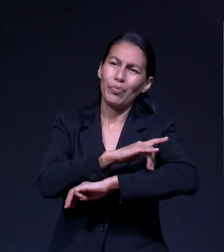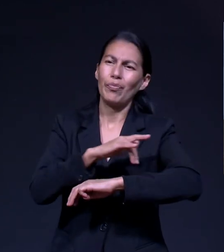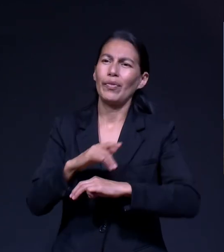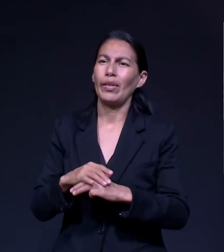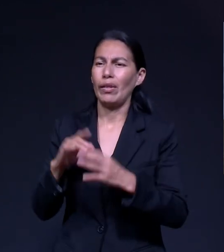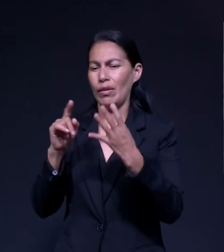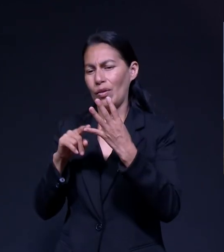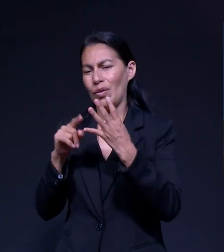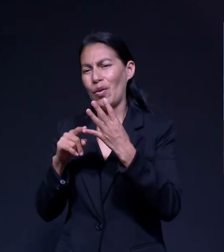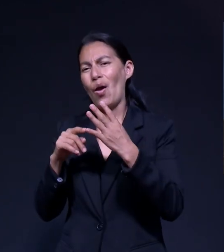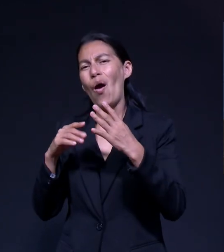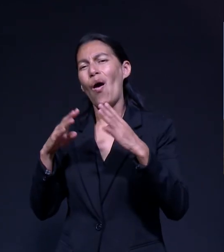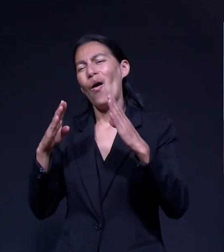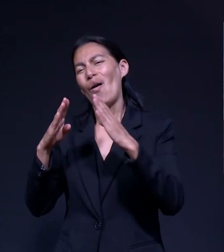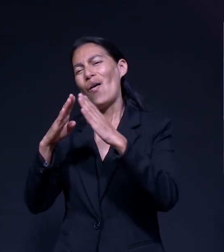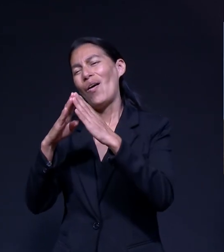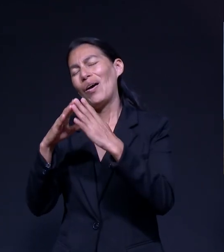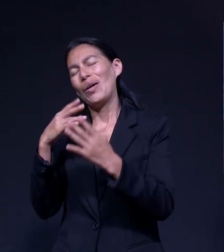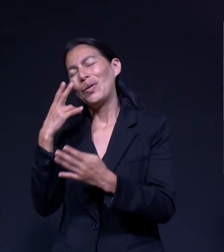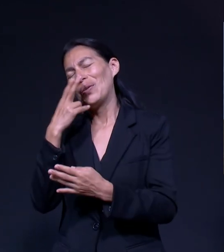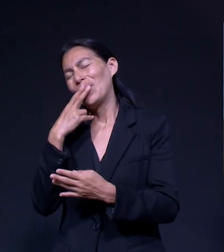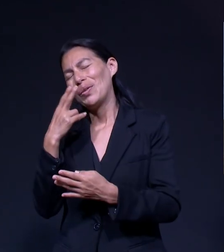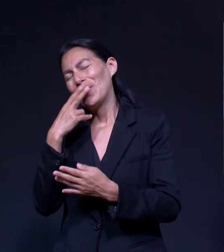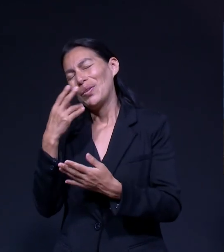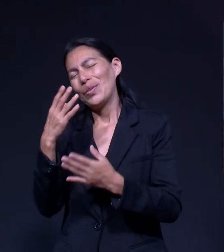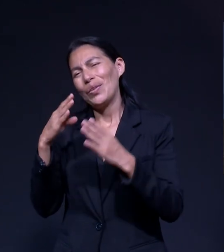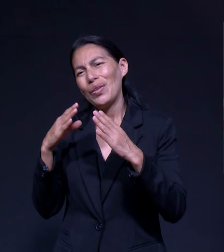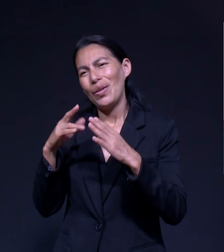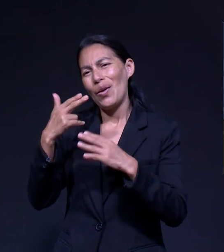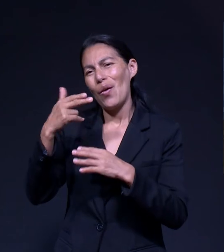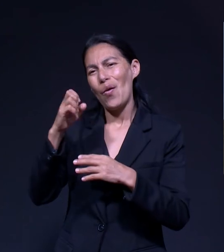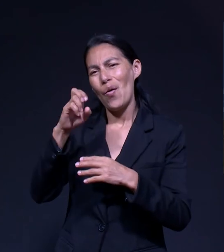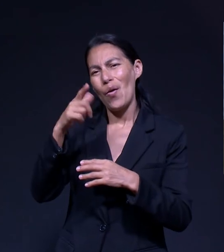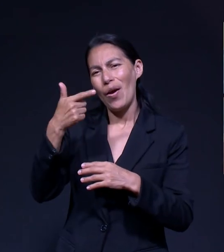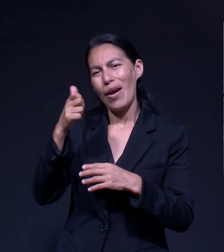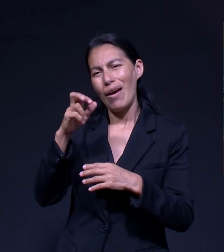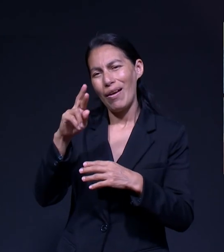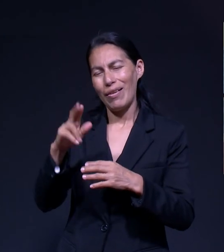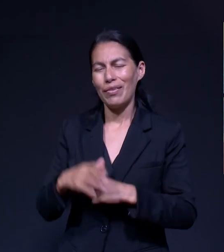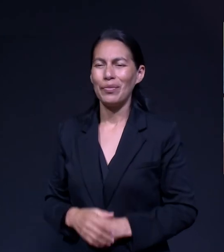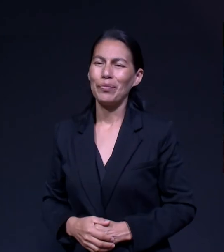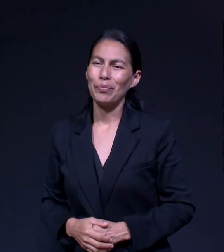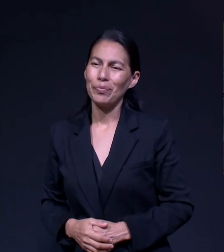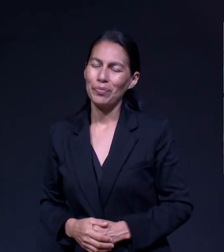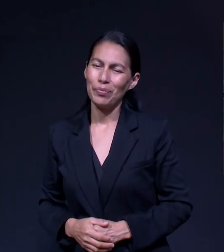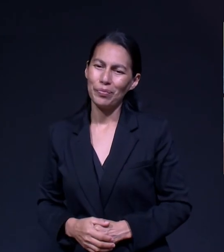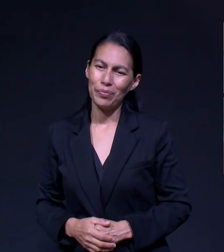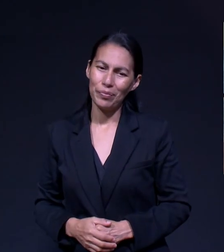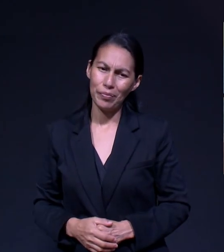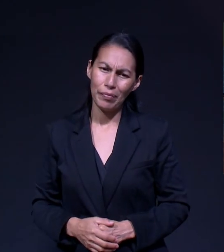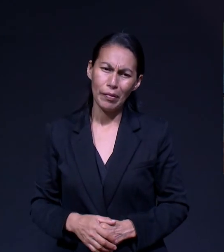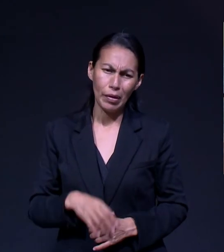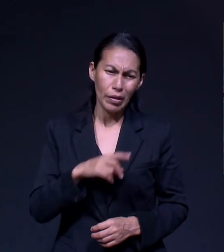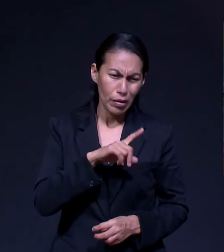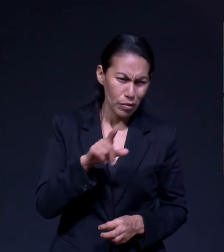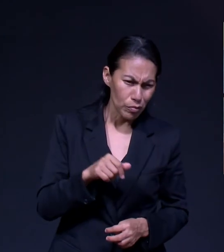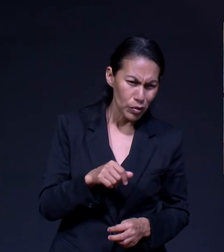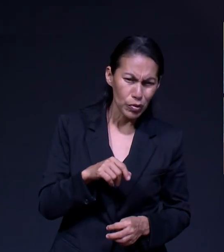Torno A La Identidad Cultural El Sentido De Pertenencia Varias Cosas Y En El Momento De Defender Fue Una Experiencia Increíble